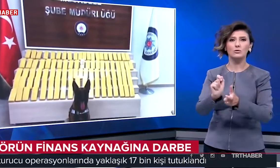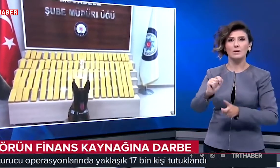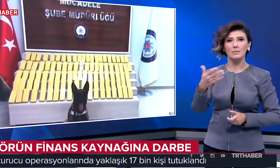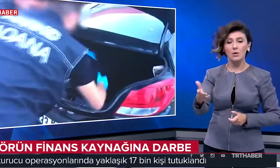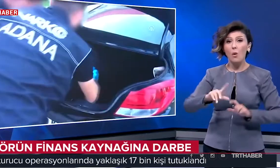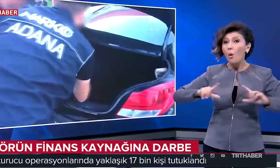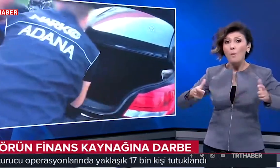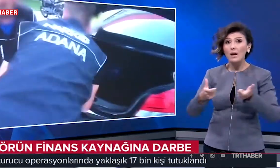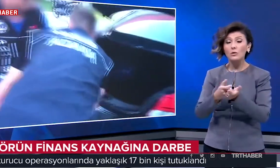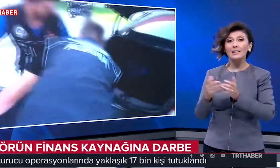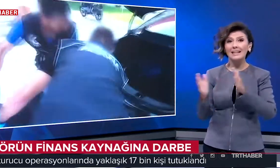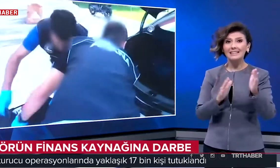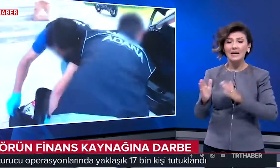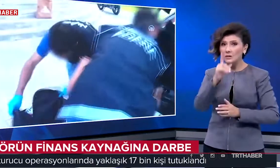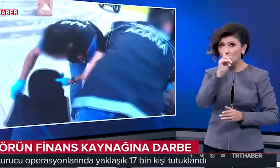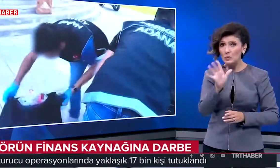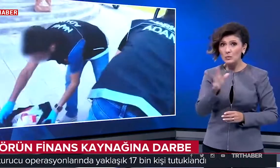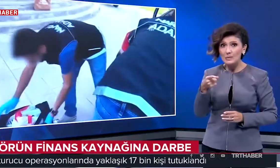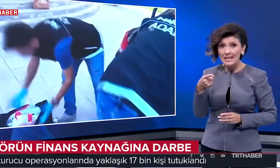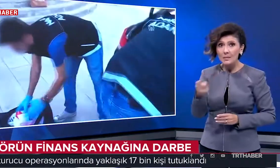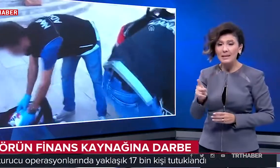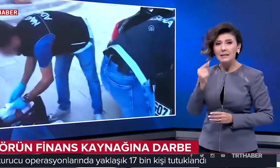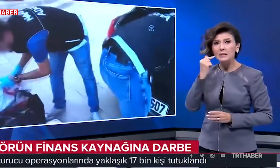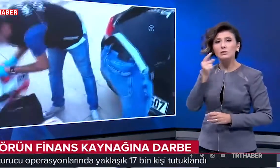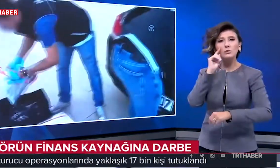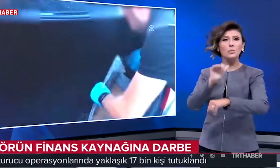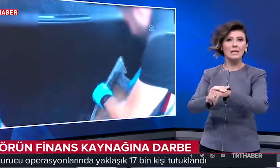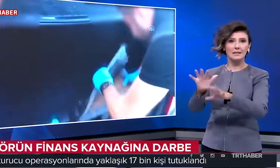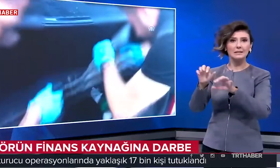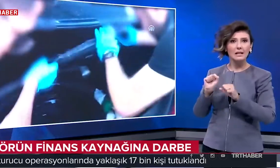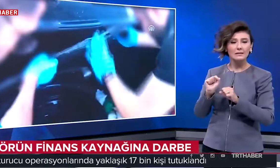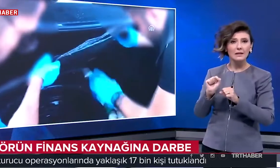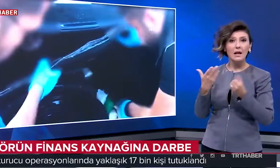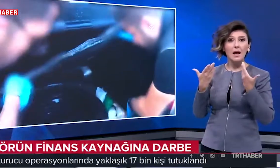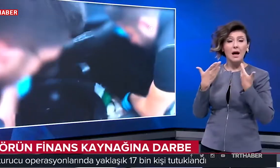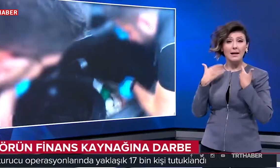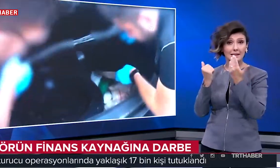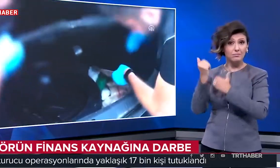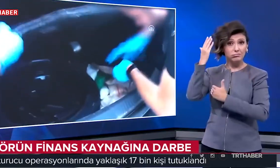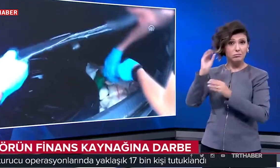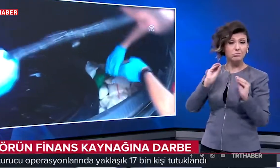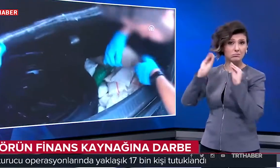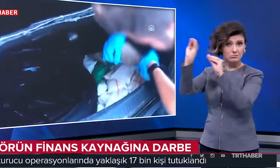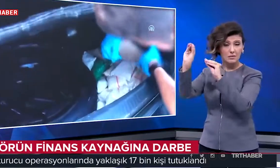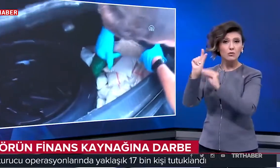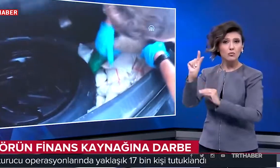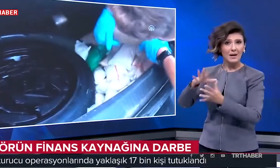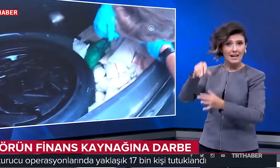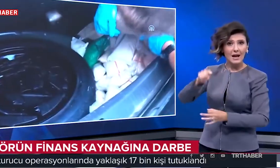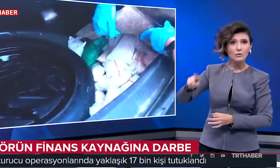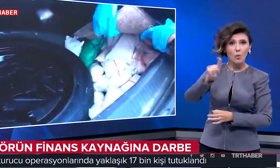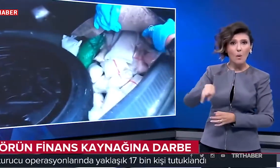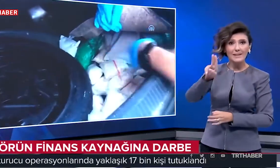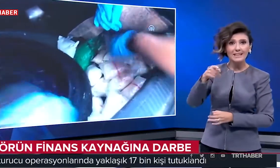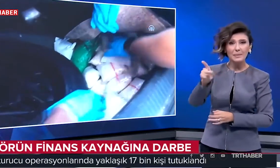düzenlendi. Operasyonlarda yaklaşık 150 bin kişi gözaltına alındı. Adli makamlara sevk edilen şüphelilerden